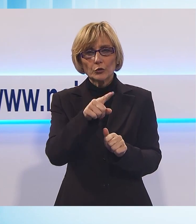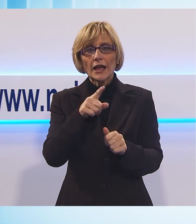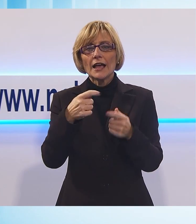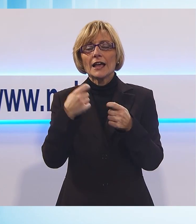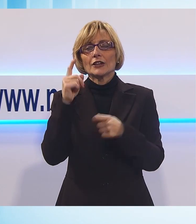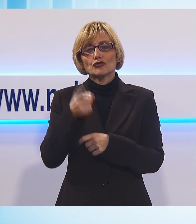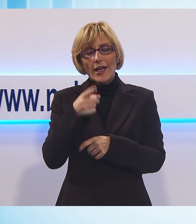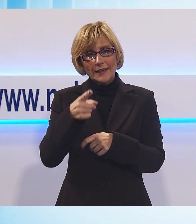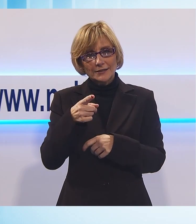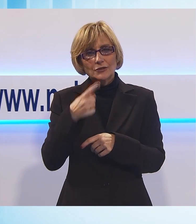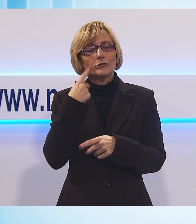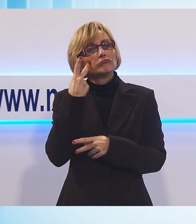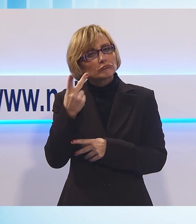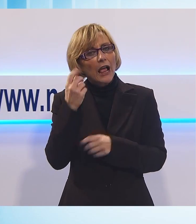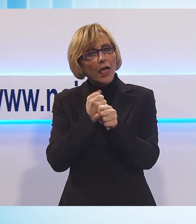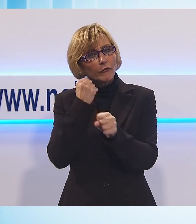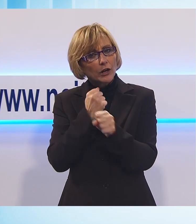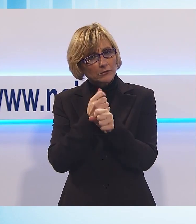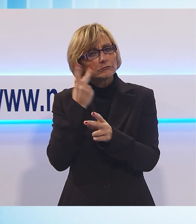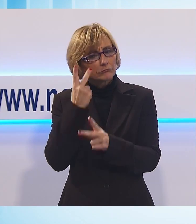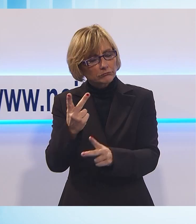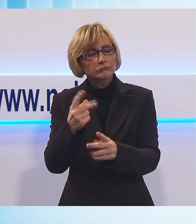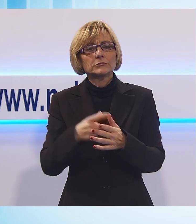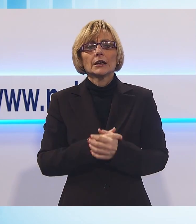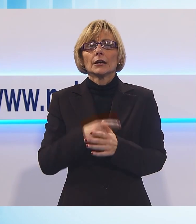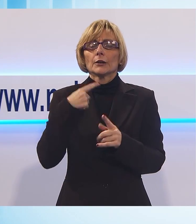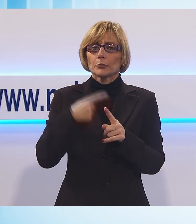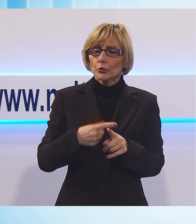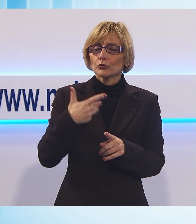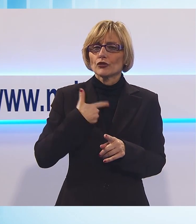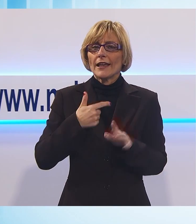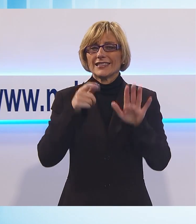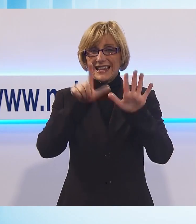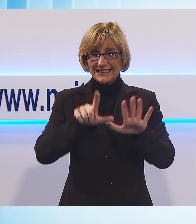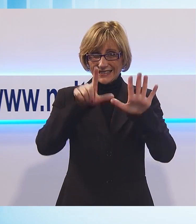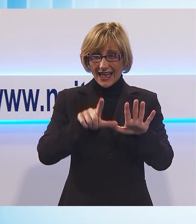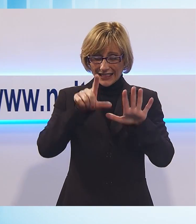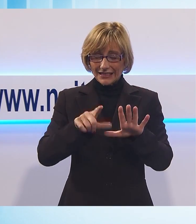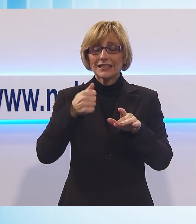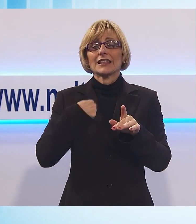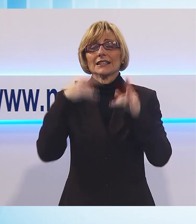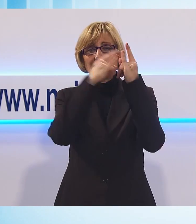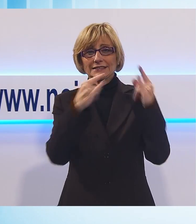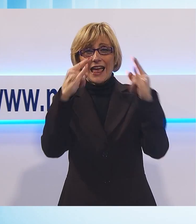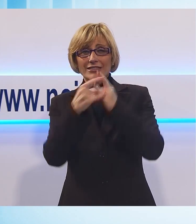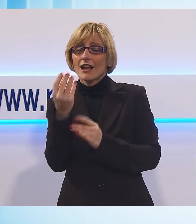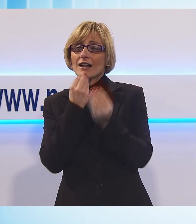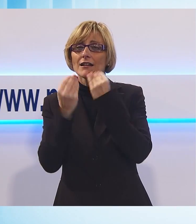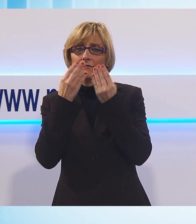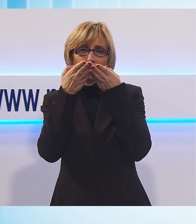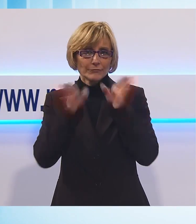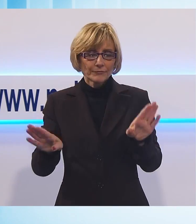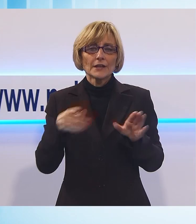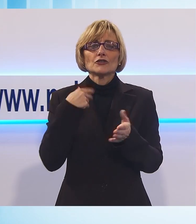corellini supportati dalle attrezzature dell'azienda Etruria Stato, inoltre alle 19 apertura degli stand gastronomici con prodotti